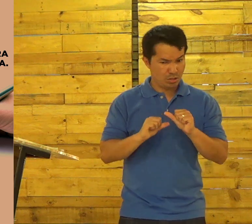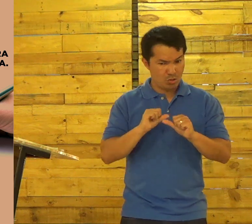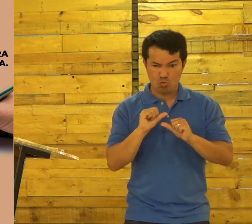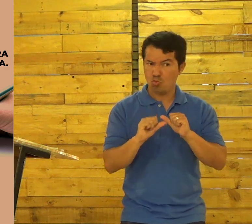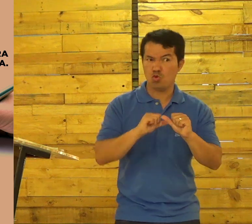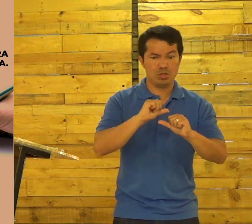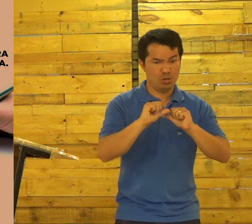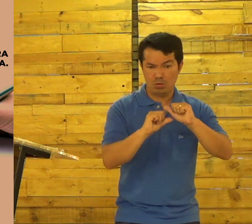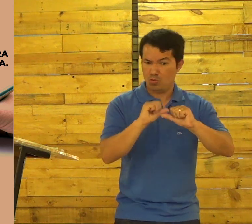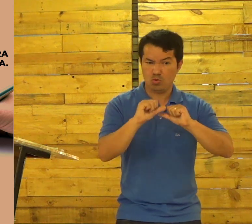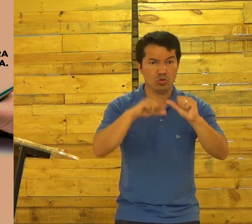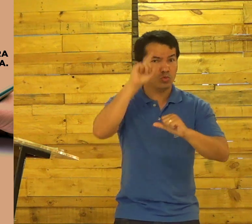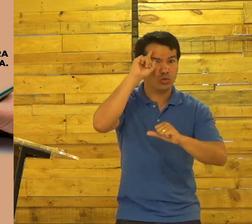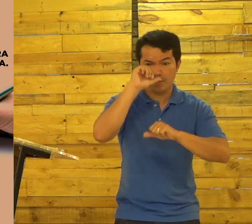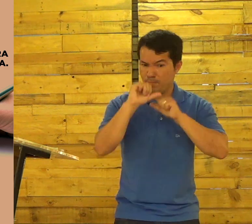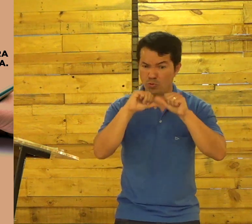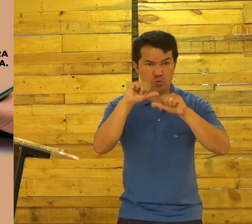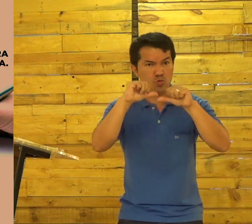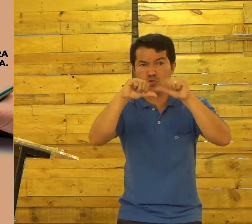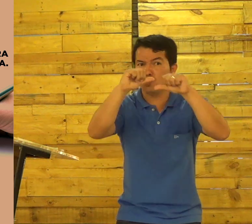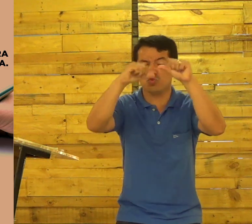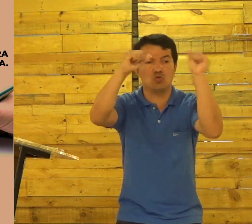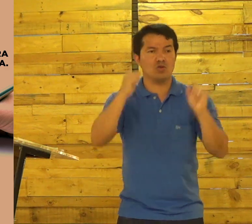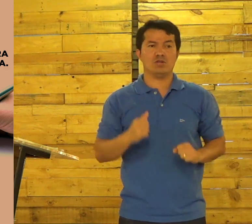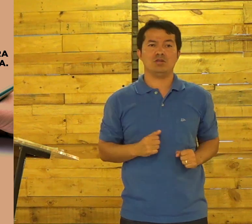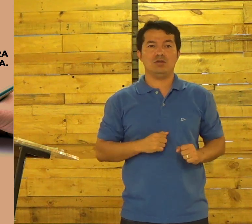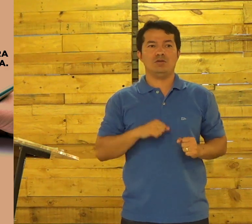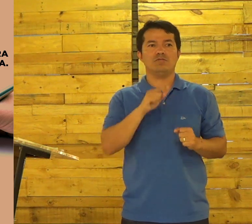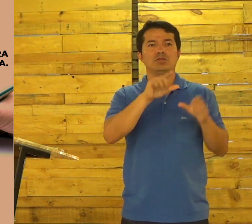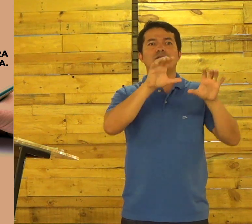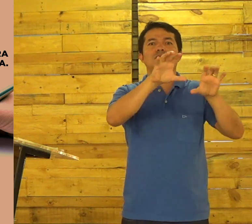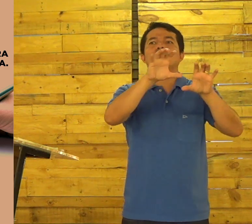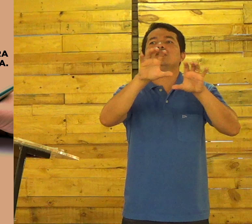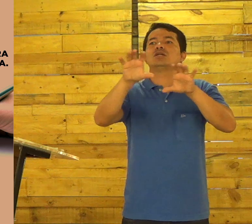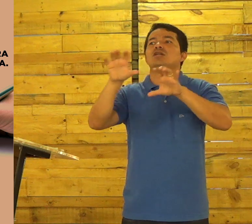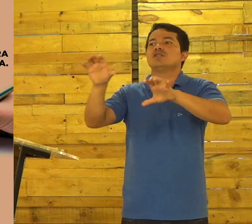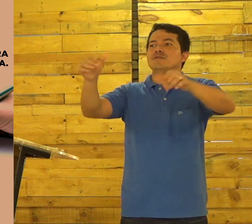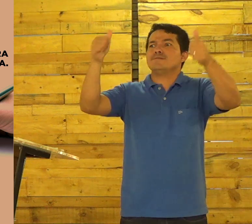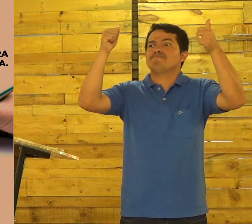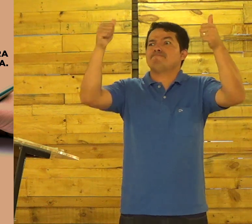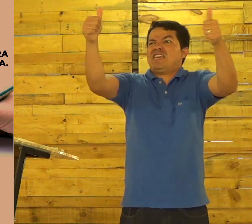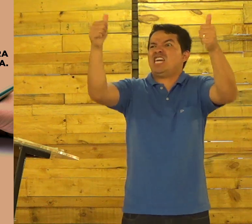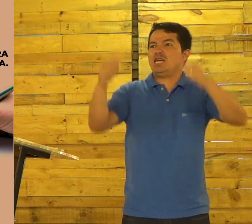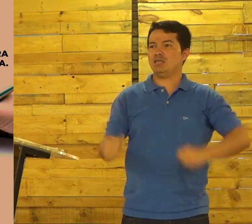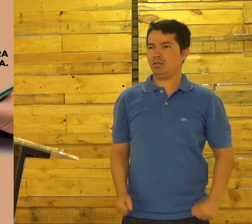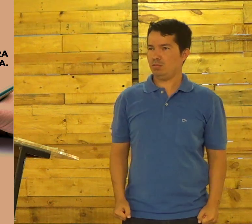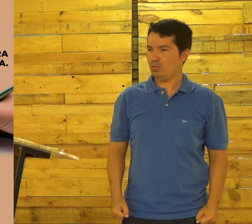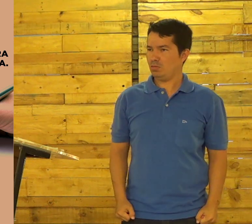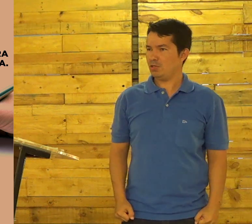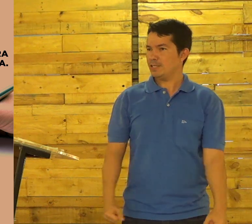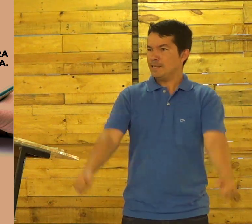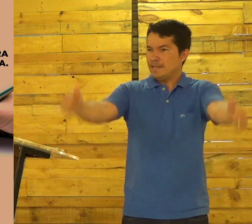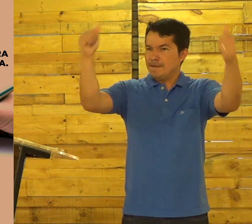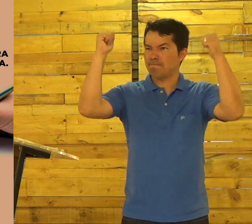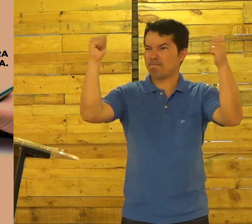Muda Todo dia A mudança Na sua vida E você Influencia De forma